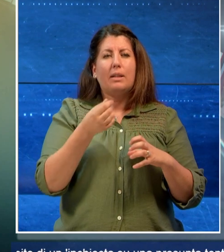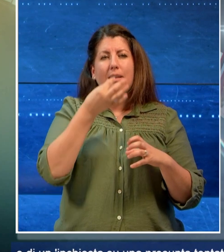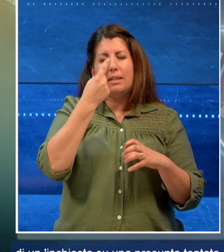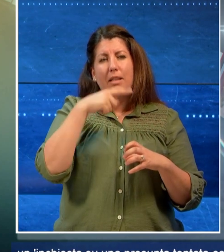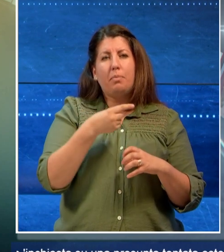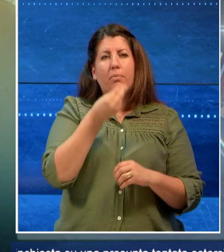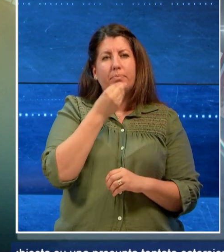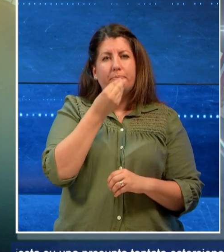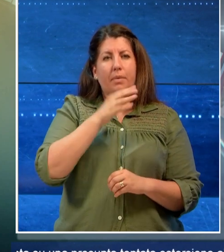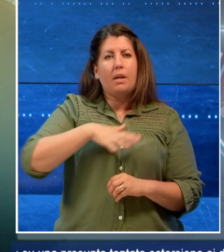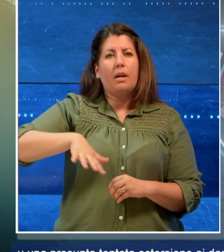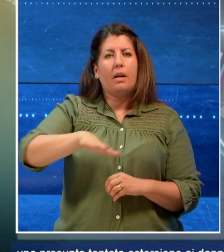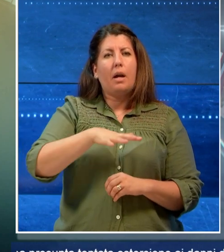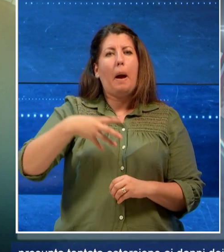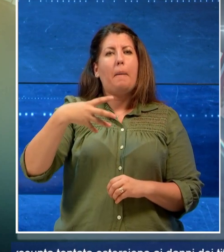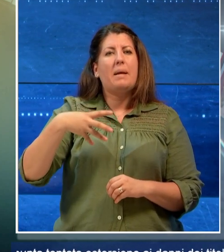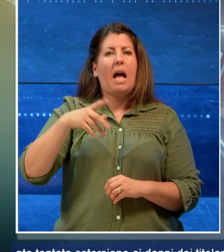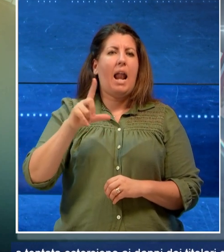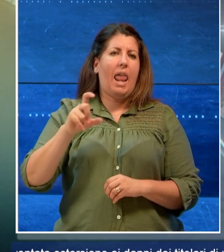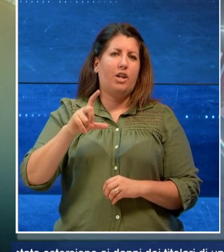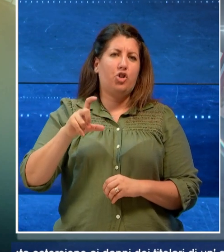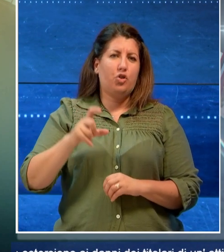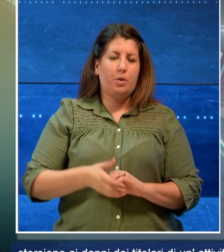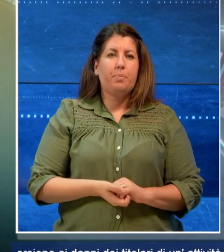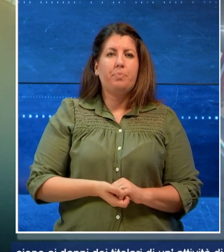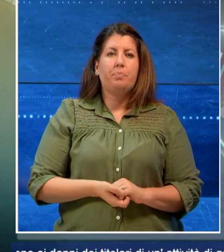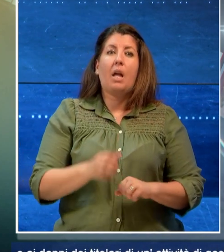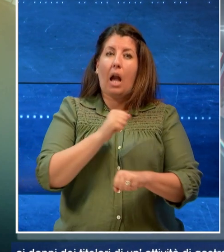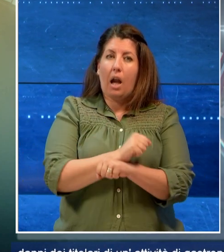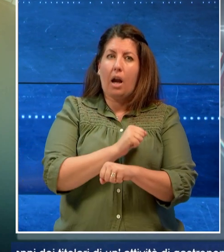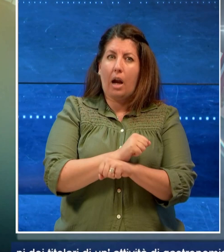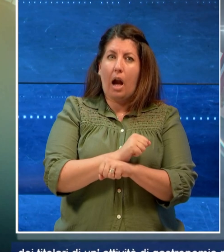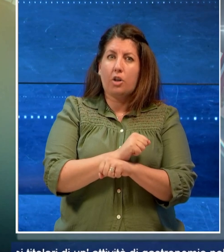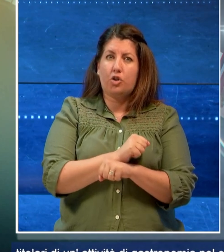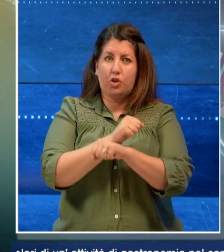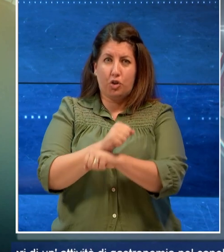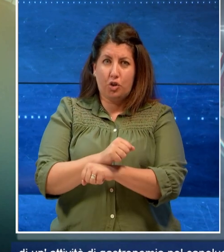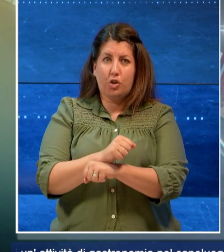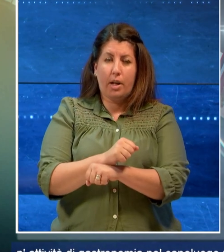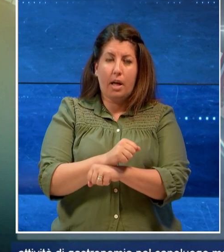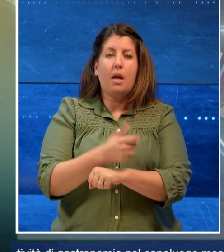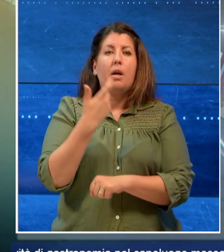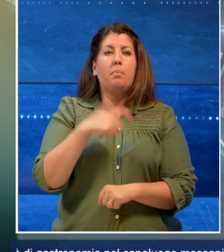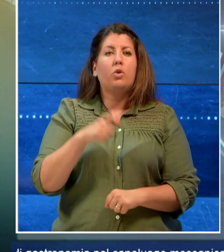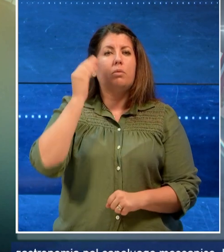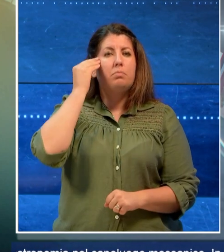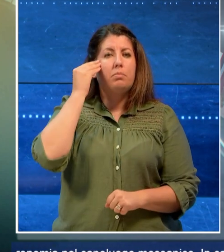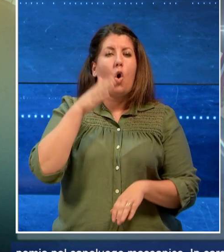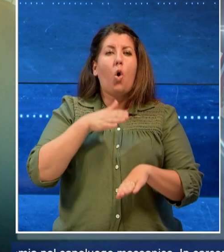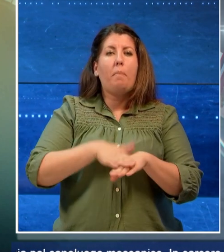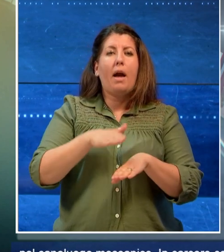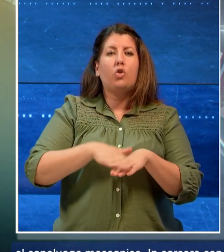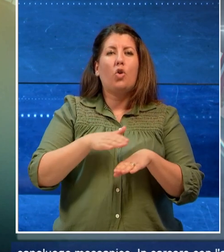capoluogo Messapico in carcere con l'accusa di estorsione con l'aggravante del metodo